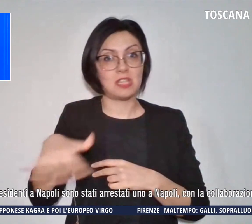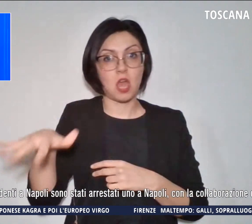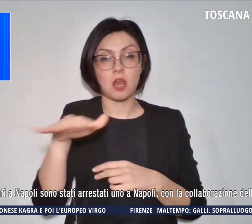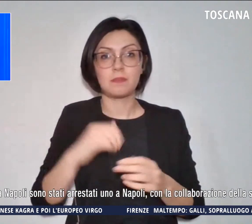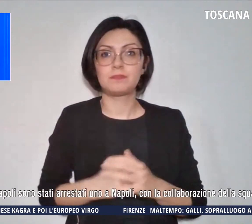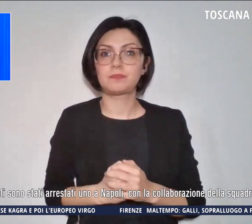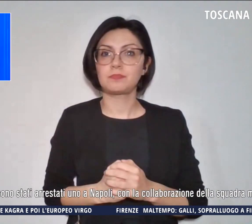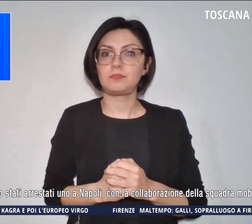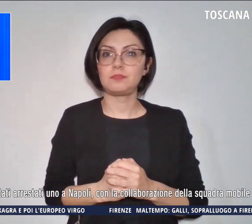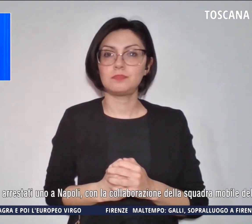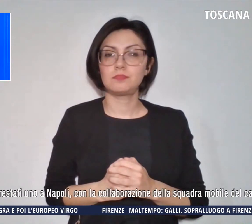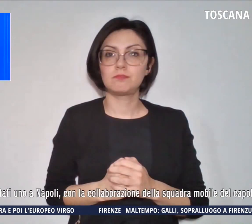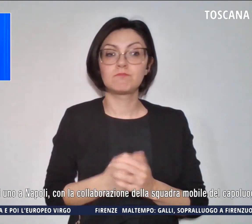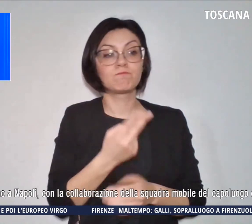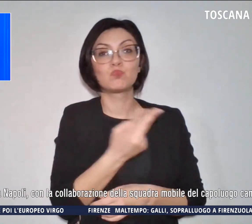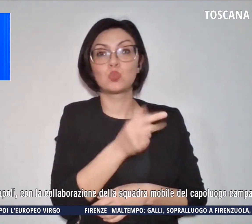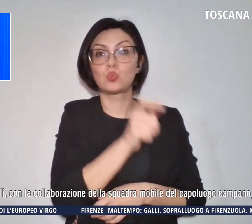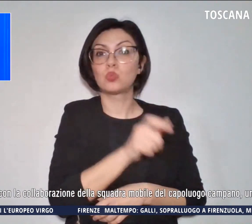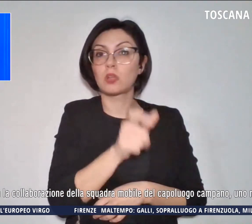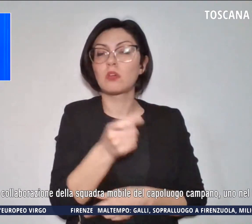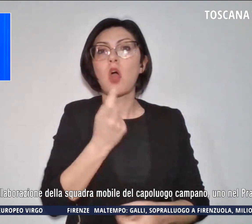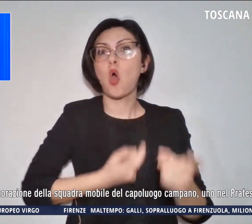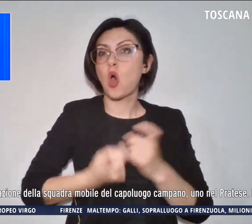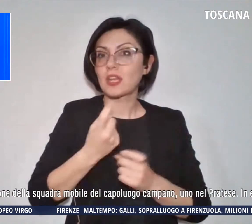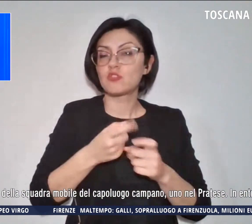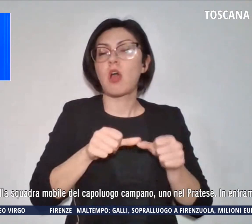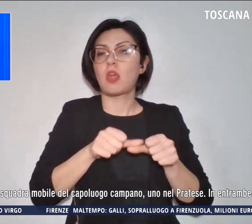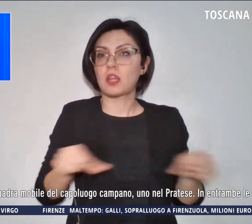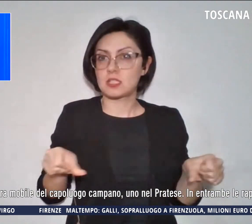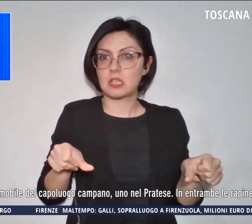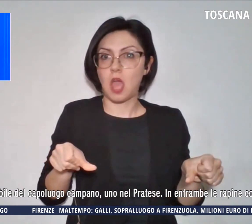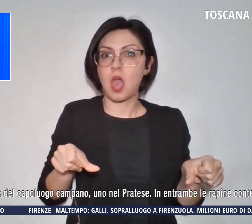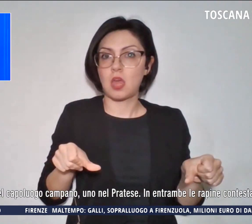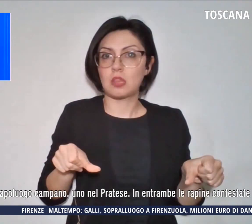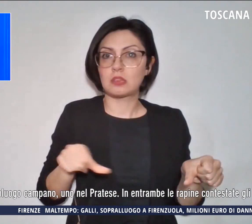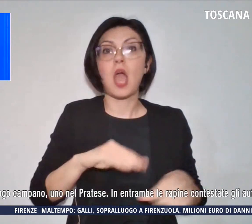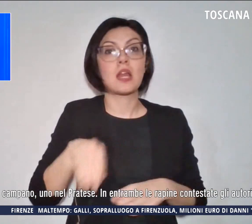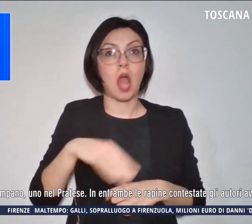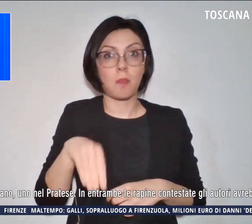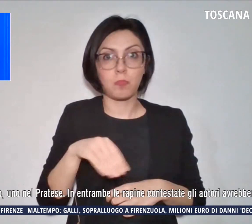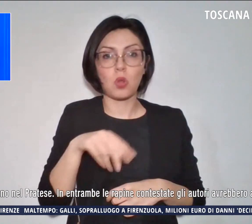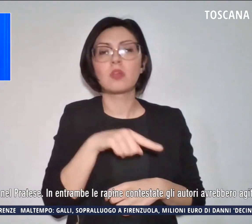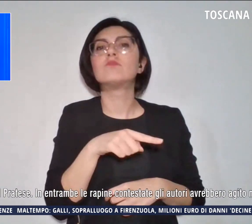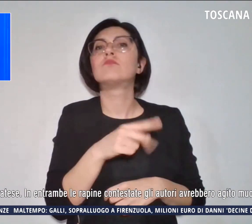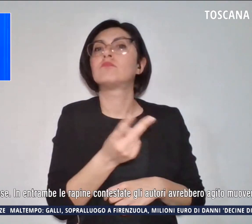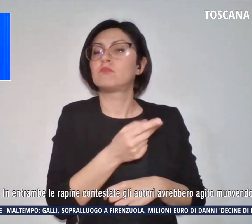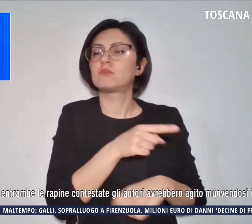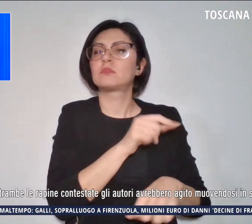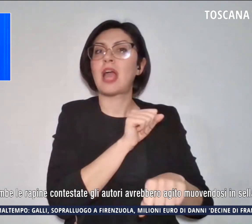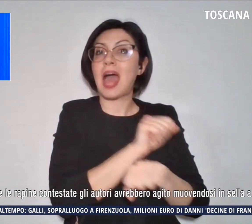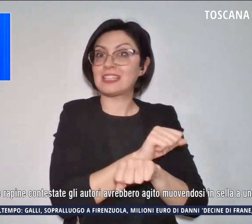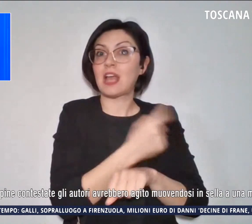Entrambi sono originari e residenti a Napoli e sono stati arrestati uno a Napoli